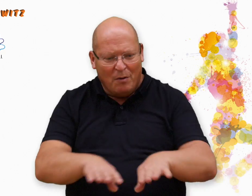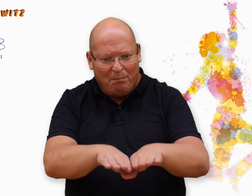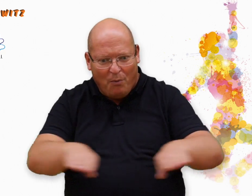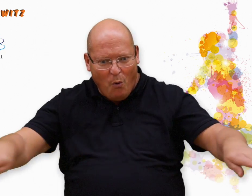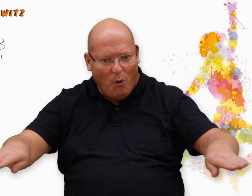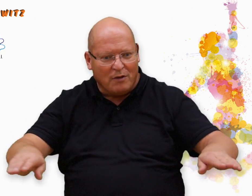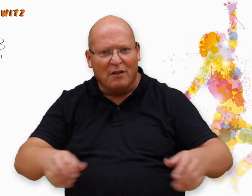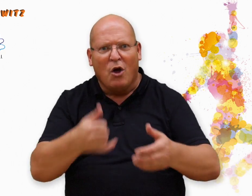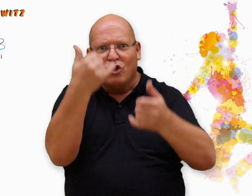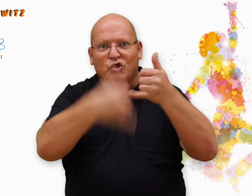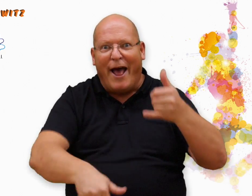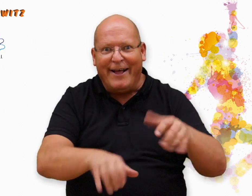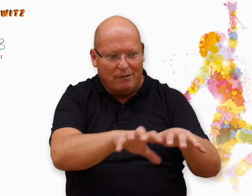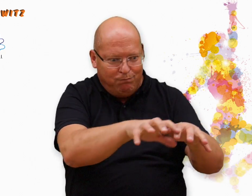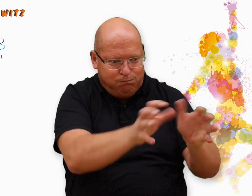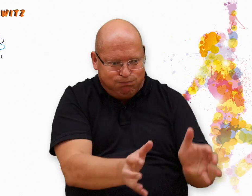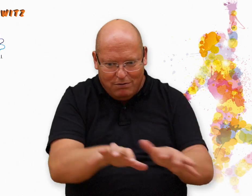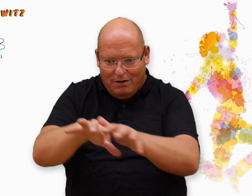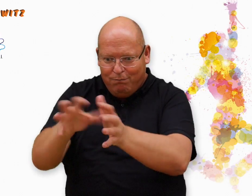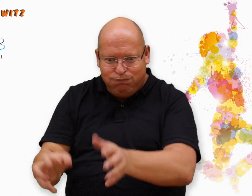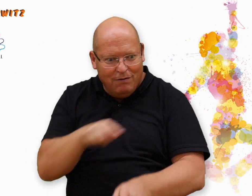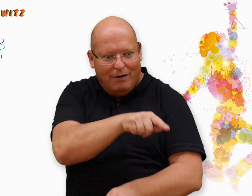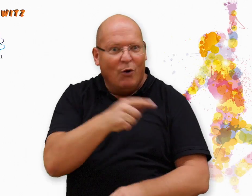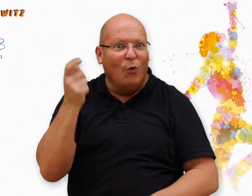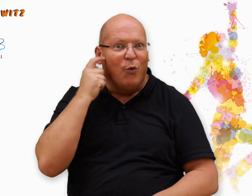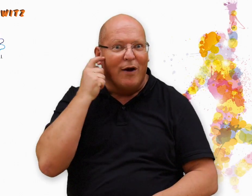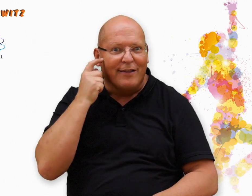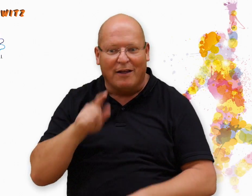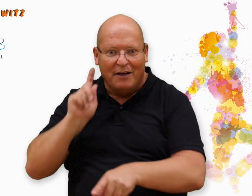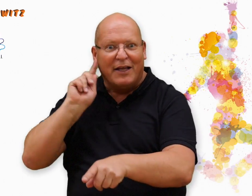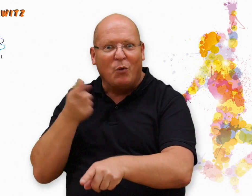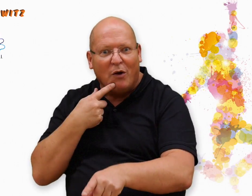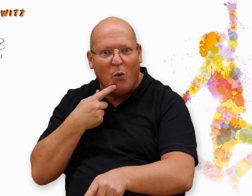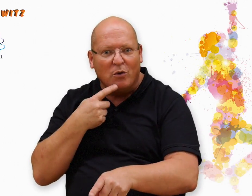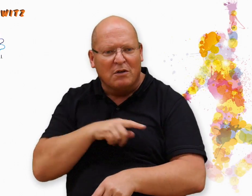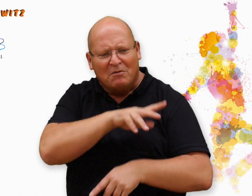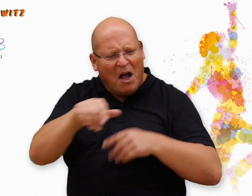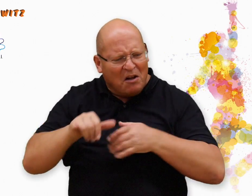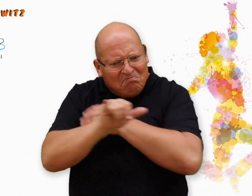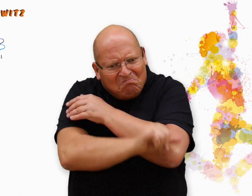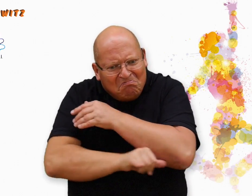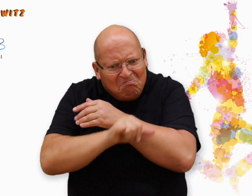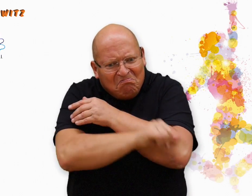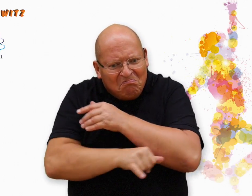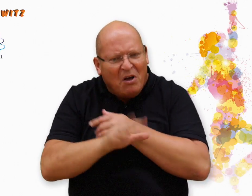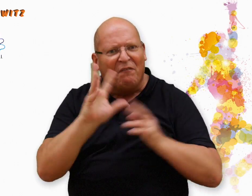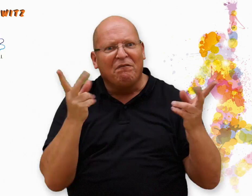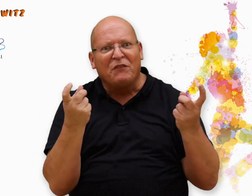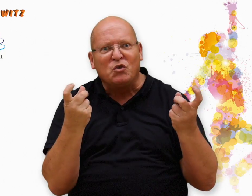Auf dem Boden liegen zwei Scheißhaufen. Einer von einem gehörlosen Soldaten und einer von einem hörenden Soldaten. Alle